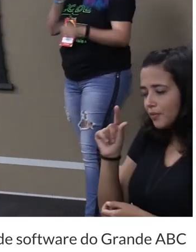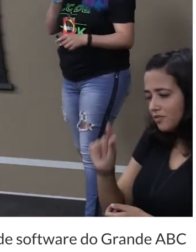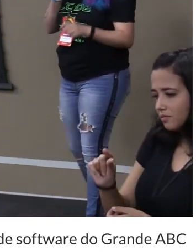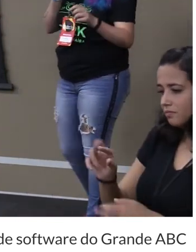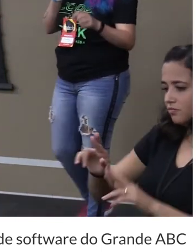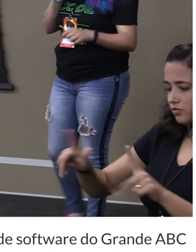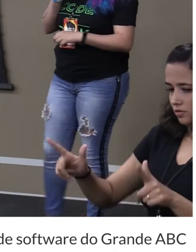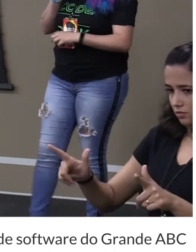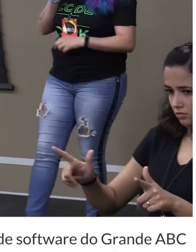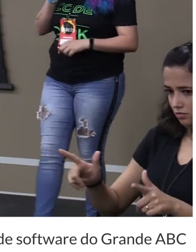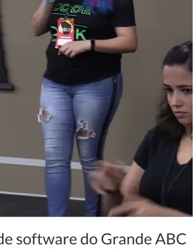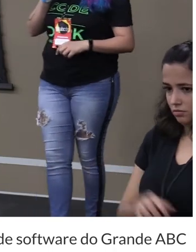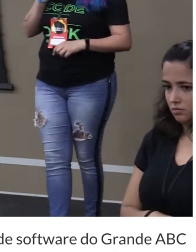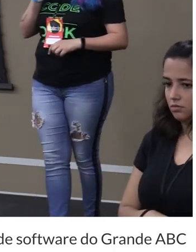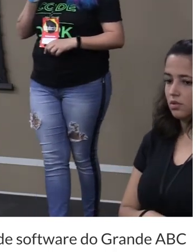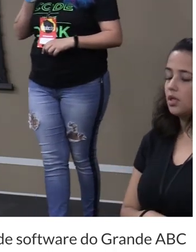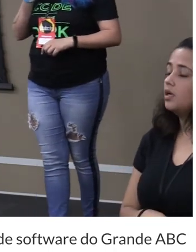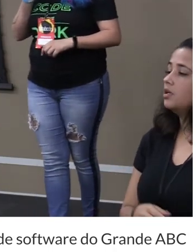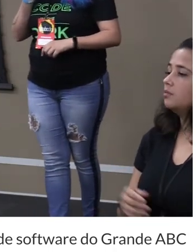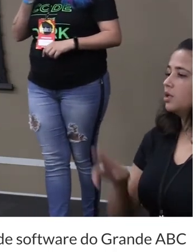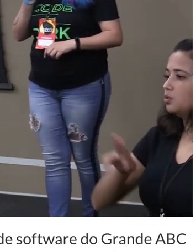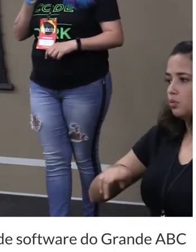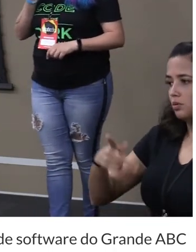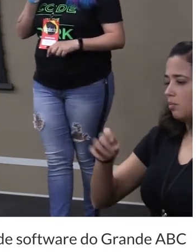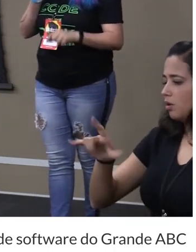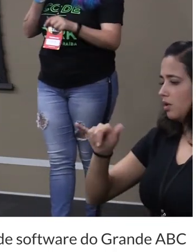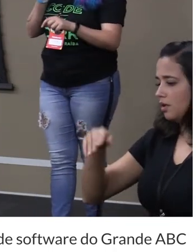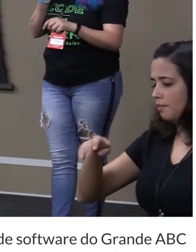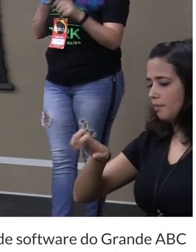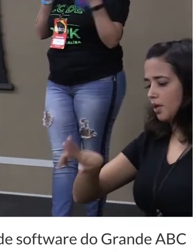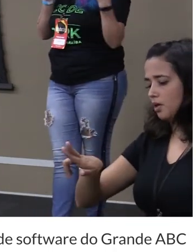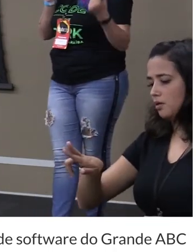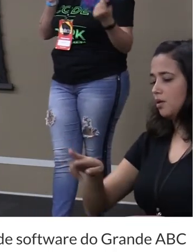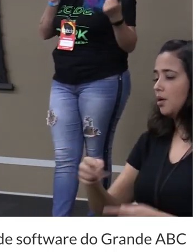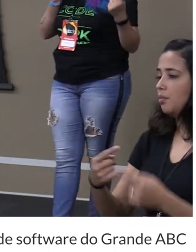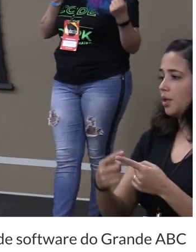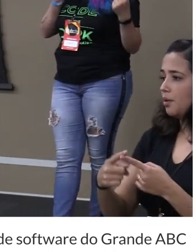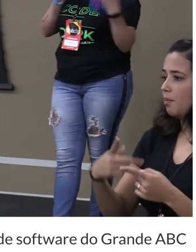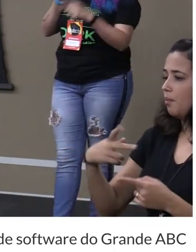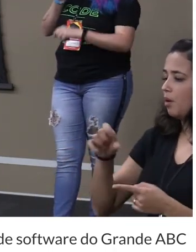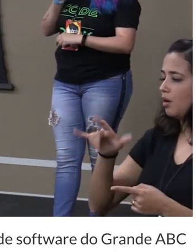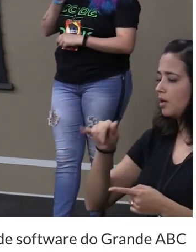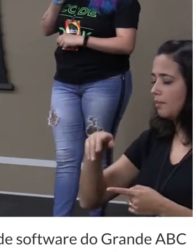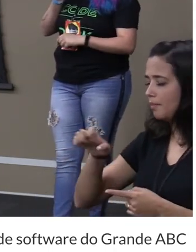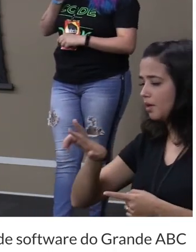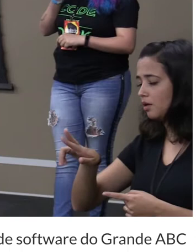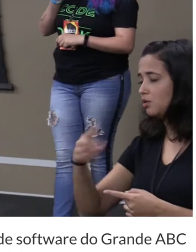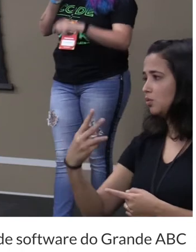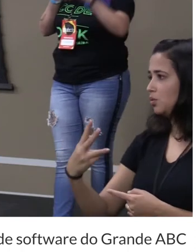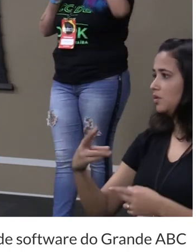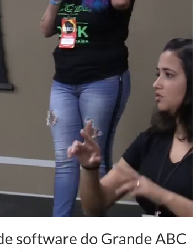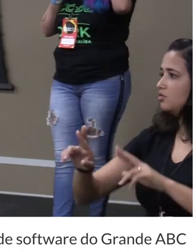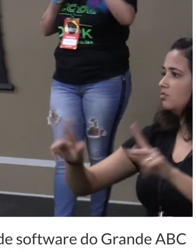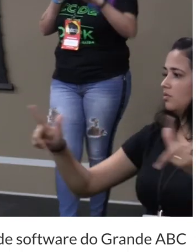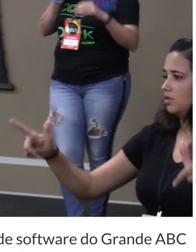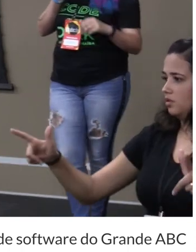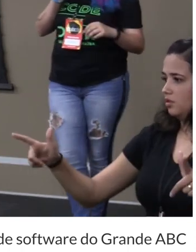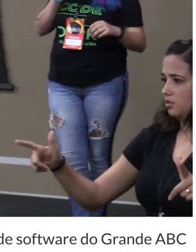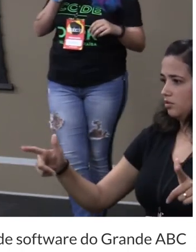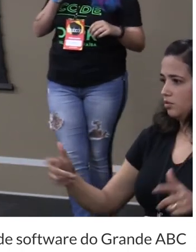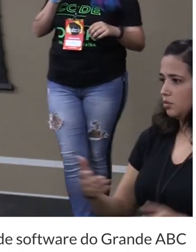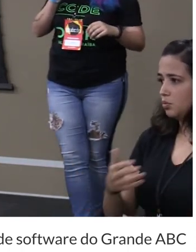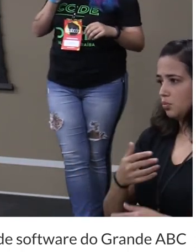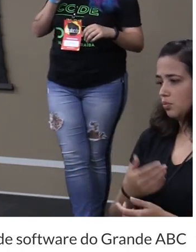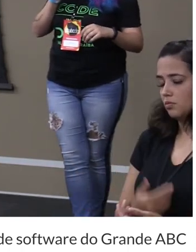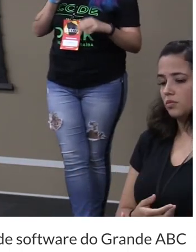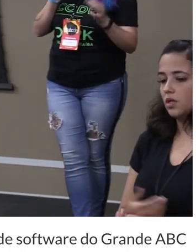mas não utiliza nada do Polymer até porque o Polymer 2 ele não era assim ele não era igualzão ao